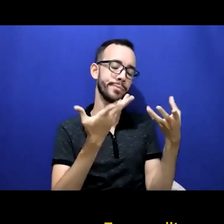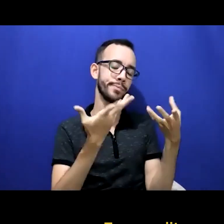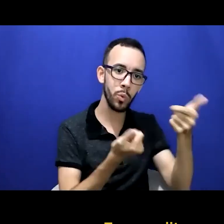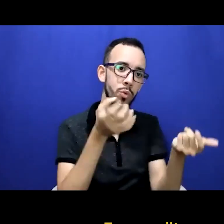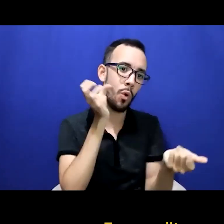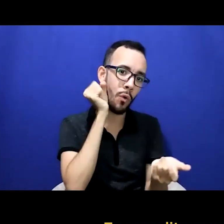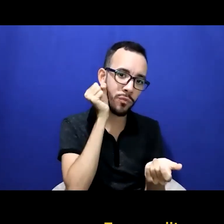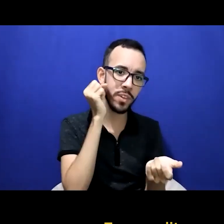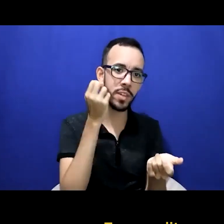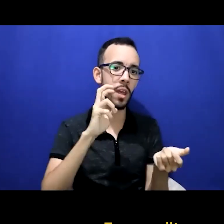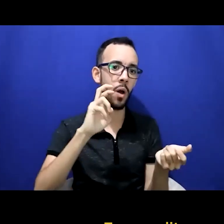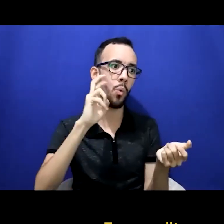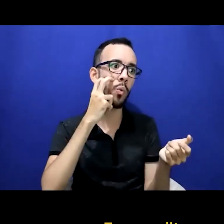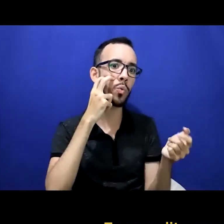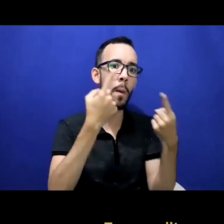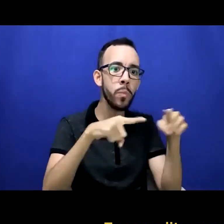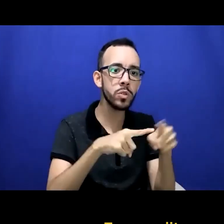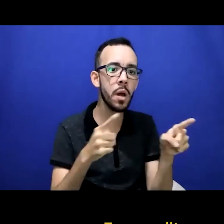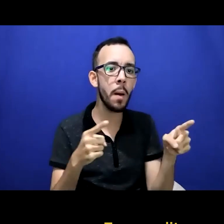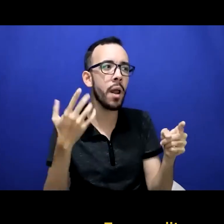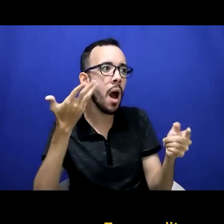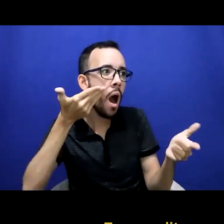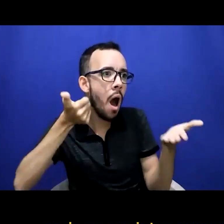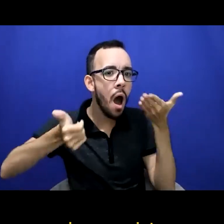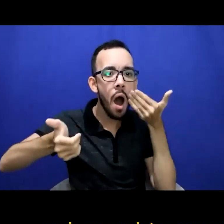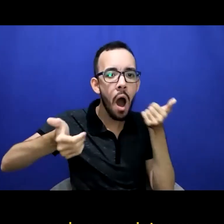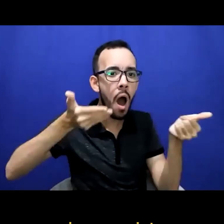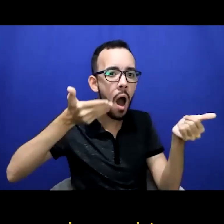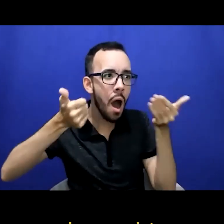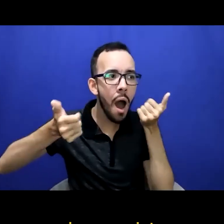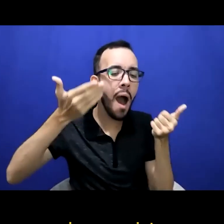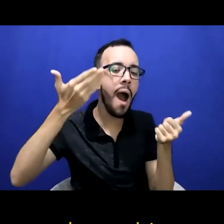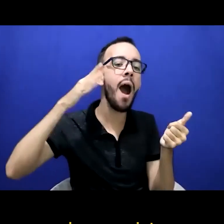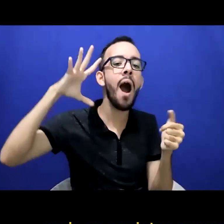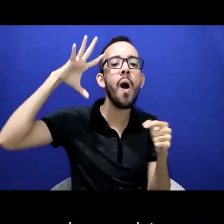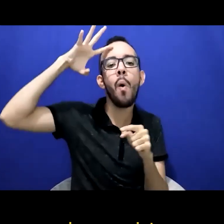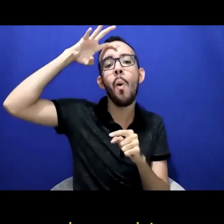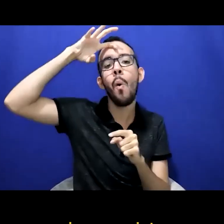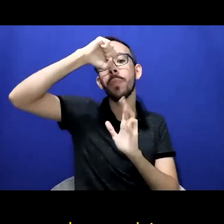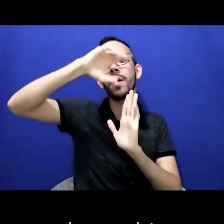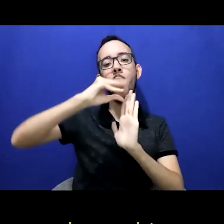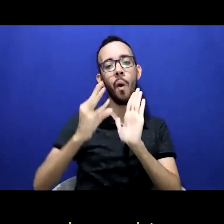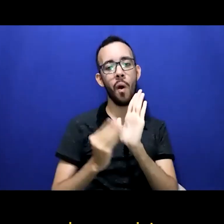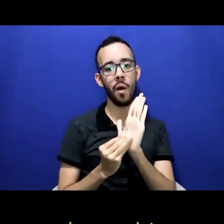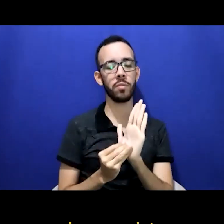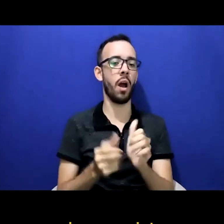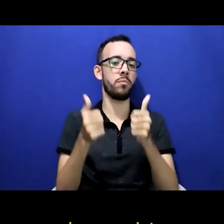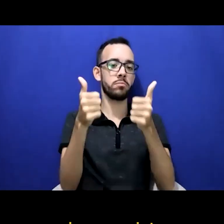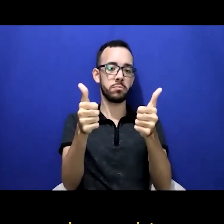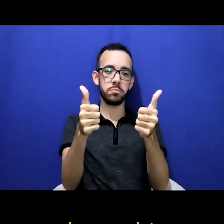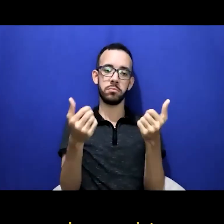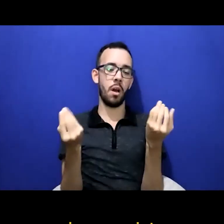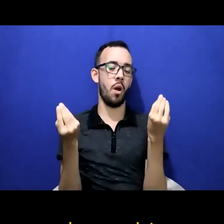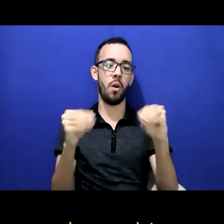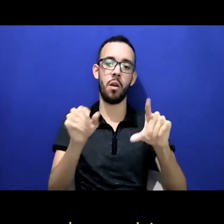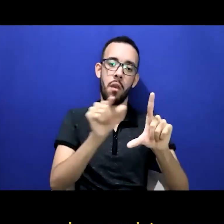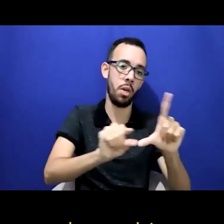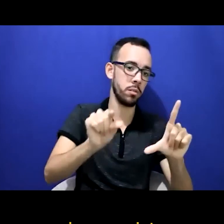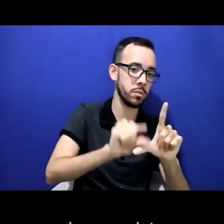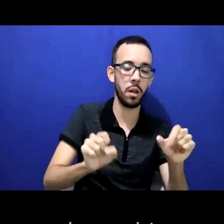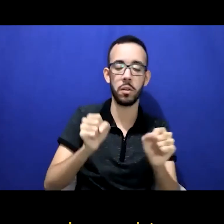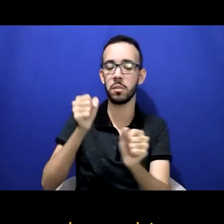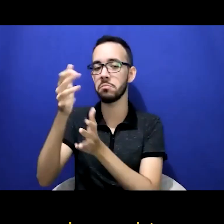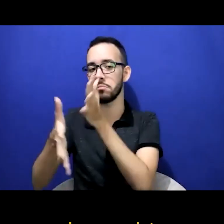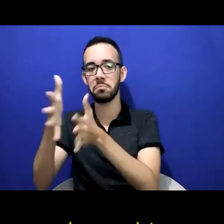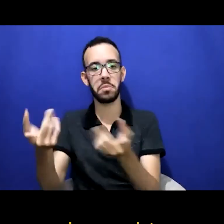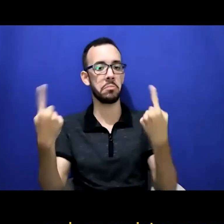estiver mais inclusiva onde os ouvintes compreendam mais sobre a cultura